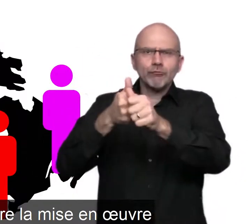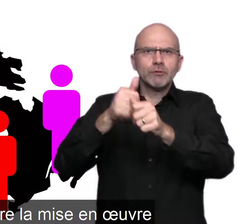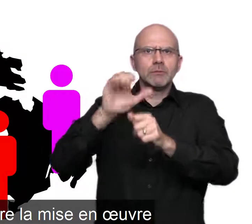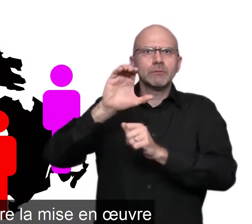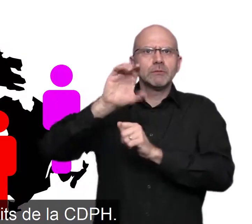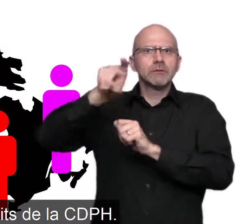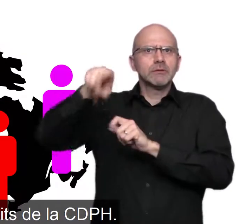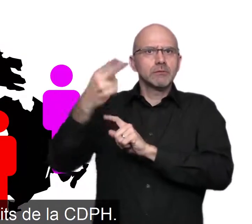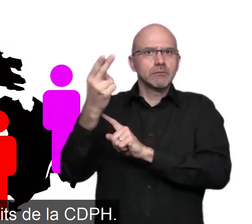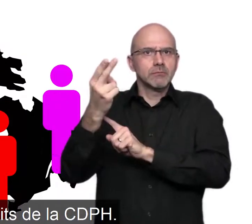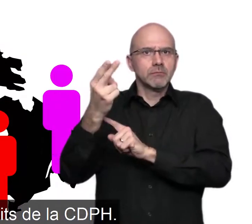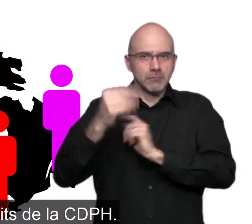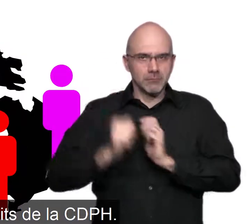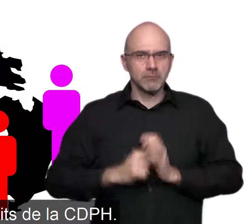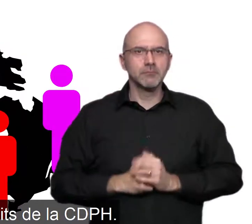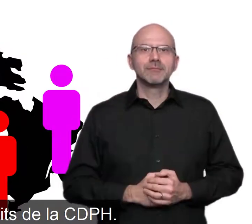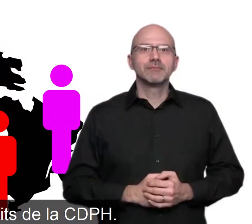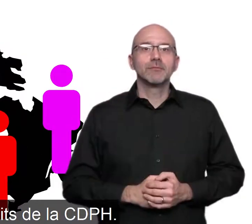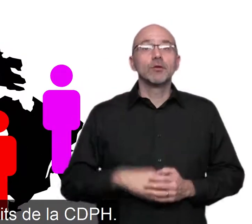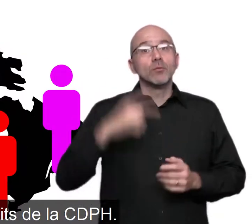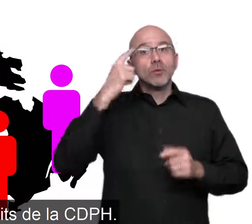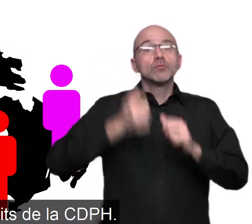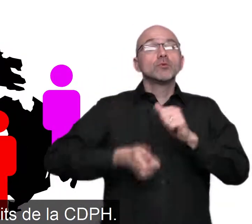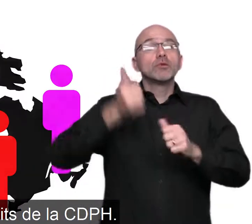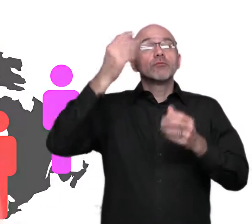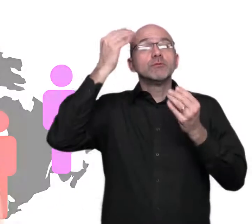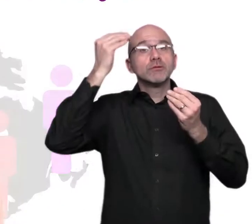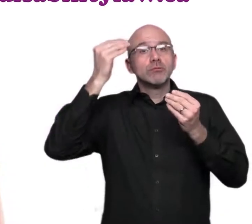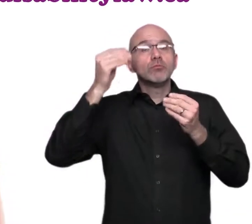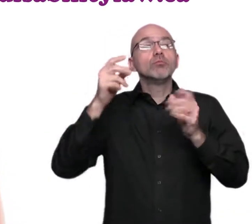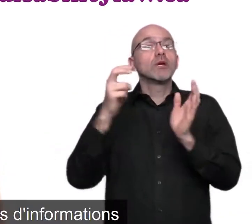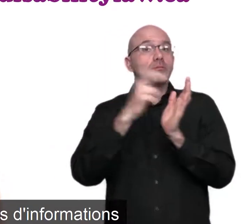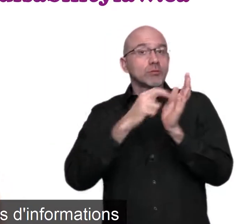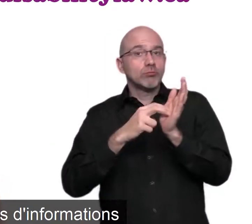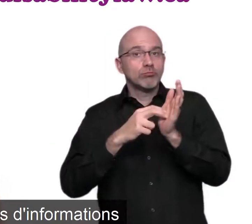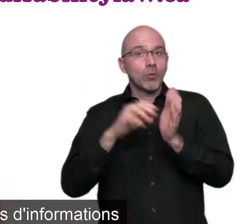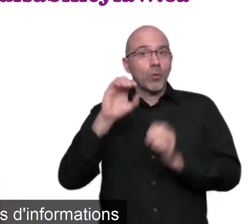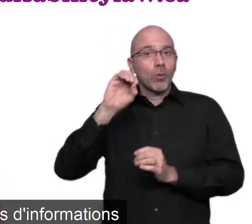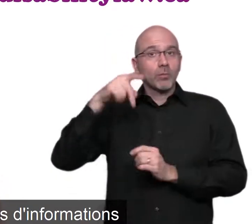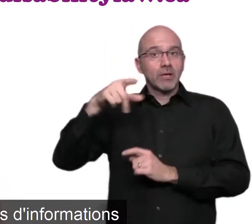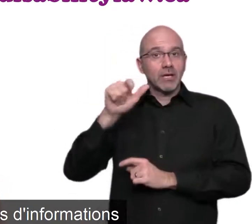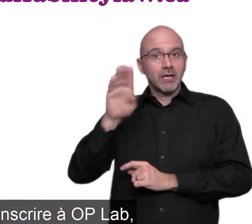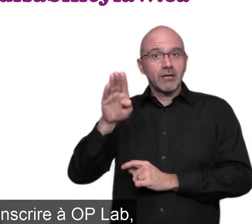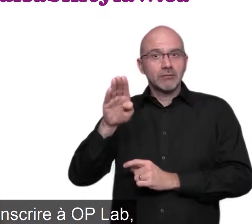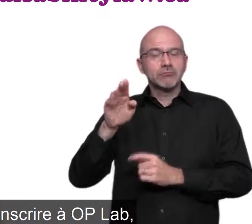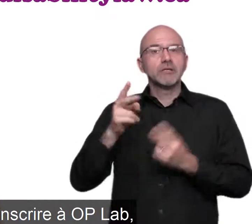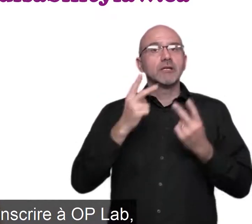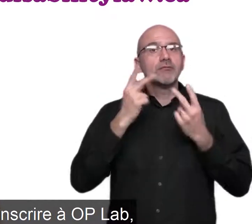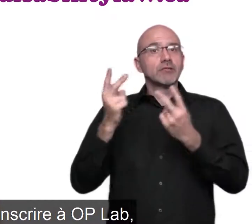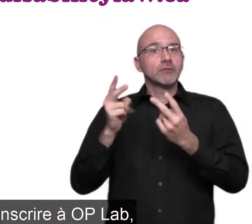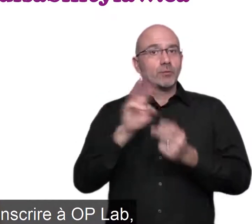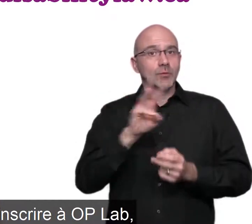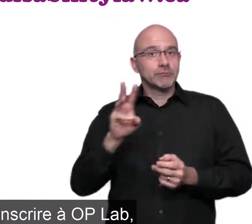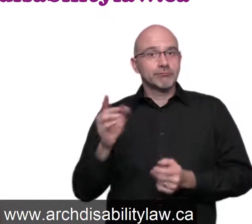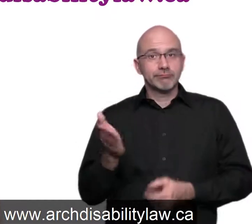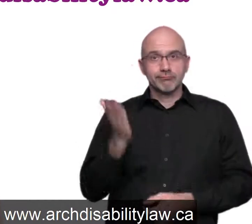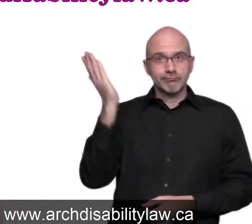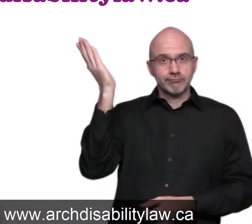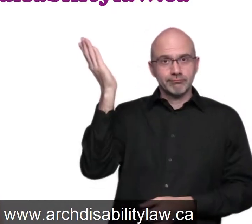en œuvre des droits de la CDPH. Pour plus d'informations et pour s'inscrire à OPLAB, visitez le